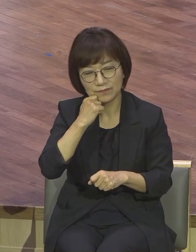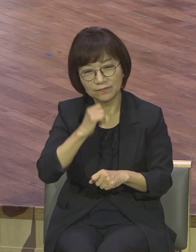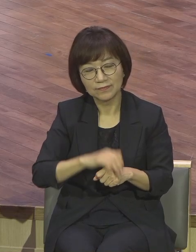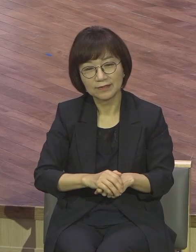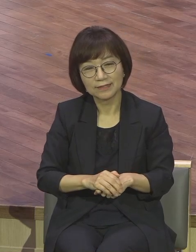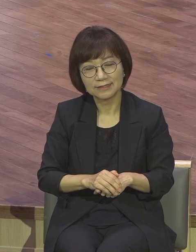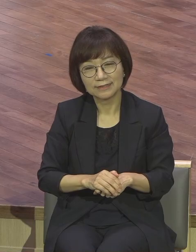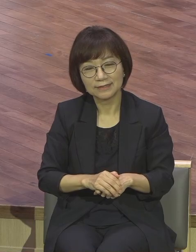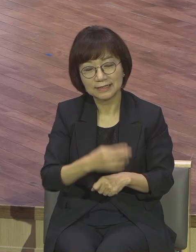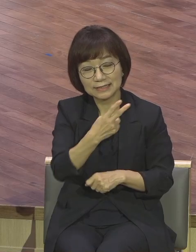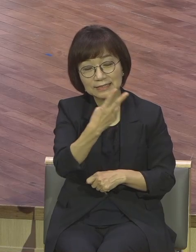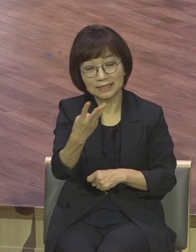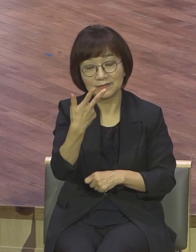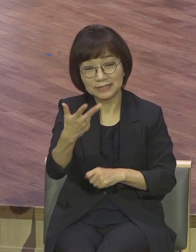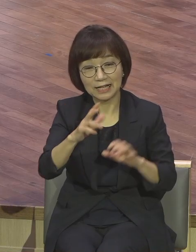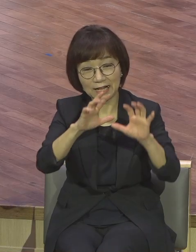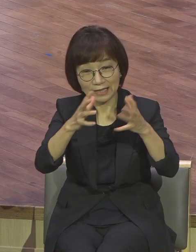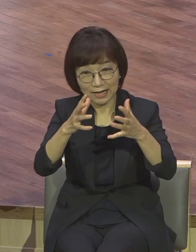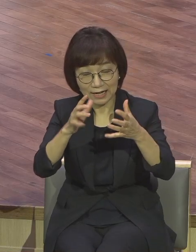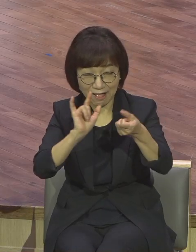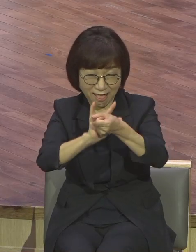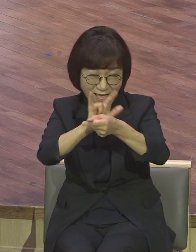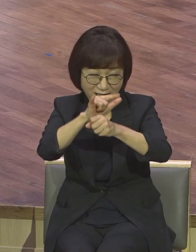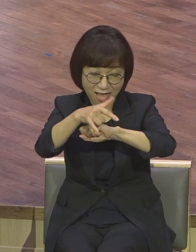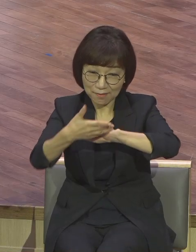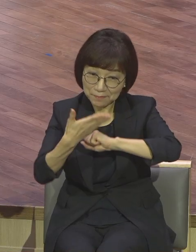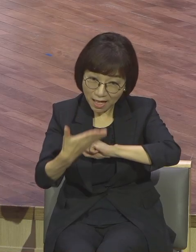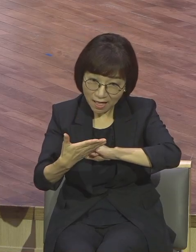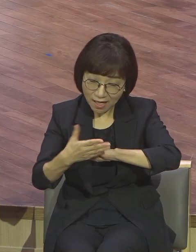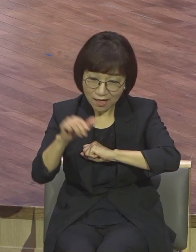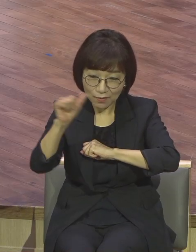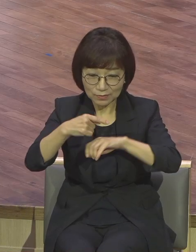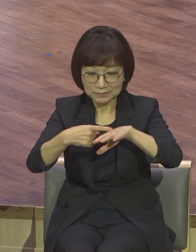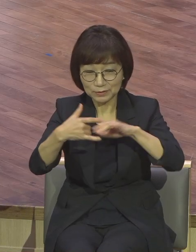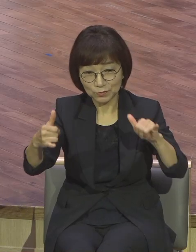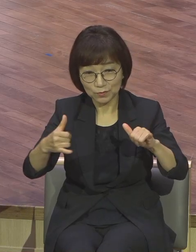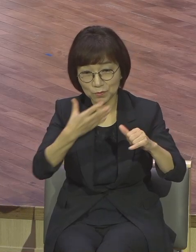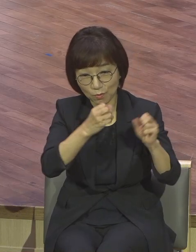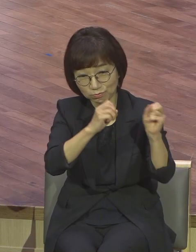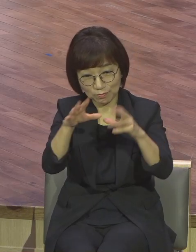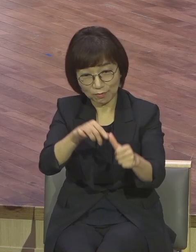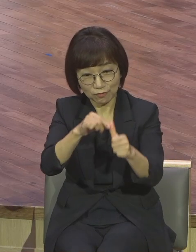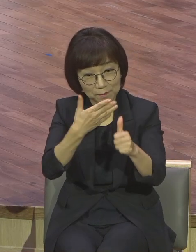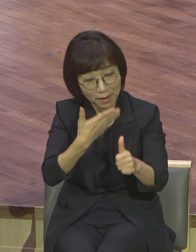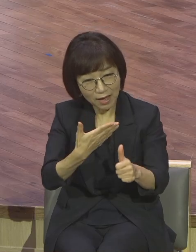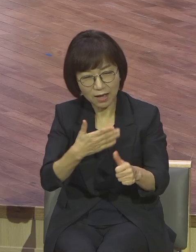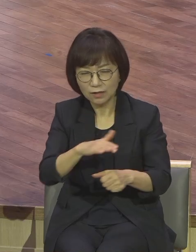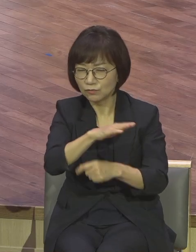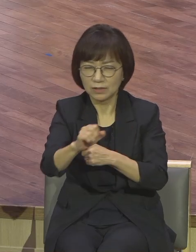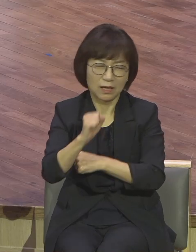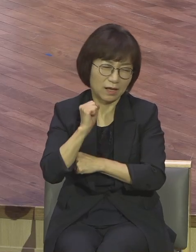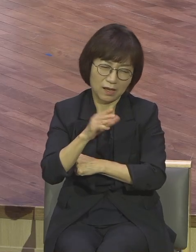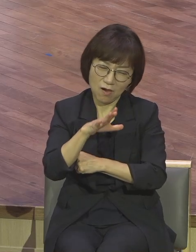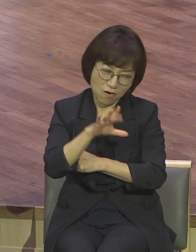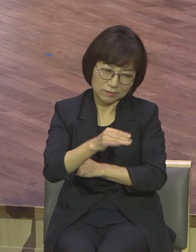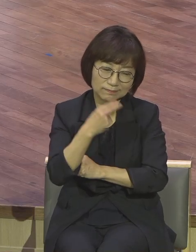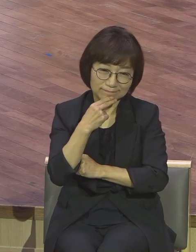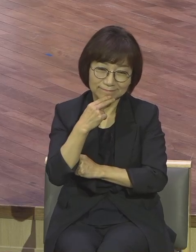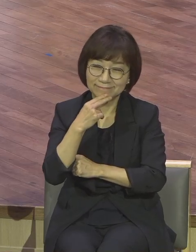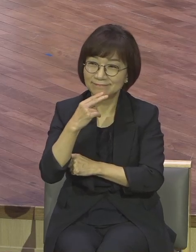어떻게 2, 3, 7 나라 5천 종족 복음 증거를 합니까? 그들 살려냅니까? 신궁을 초월해서 2, 3, 나라 빛을